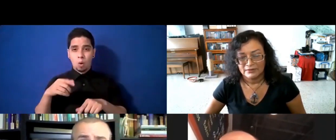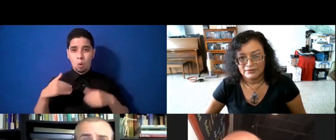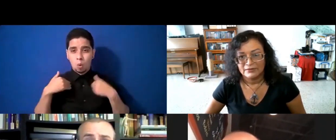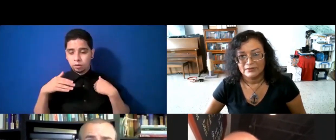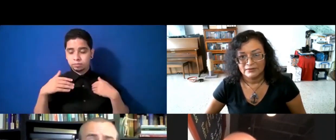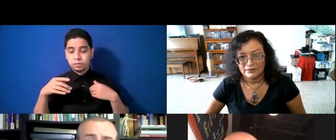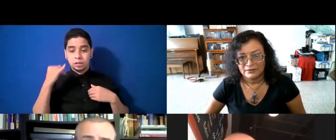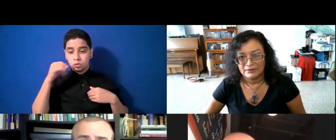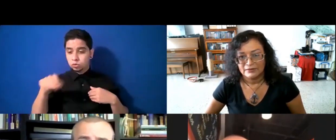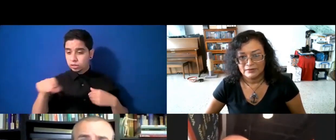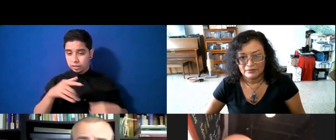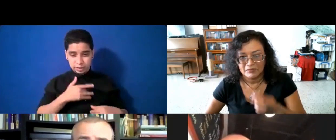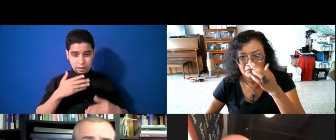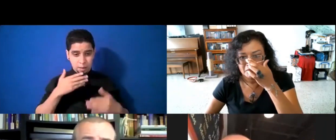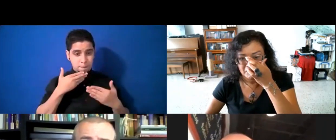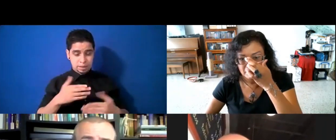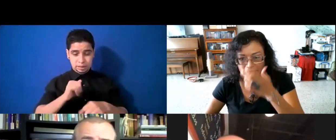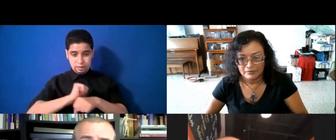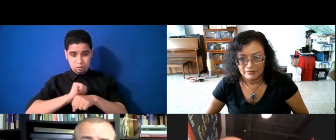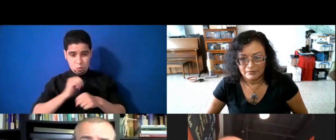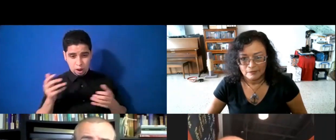aquí trabajando, tienes la, la,